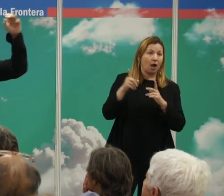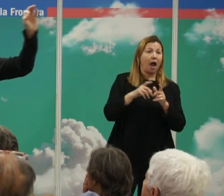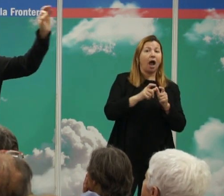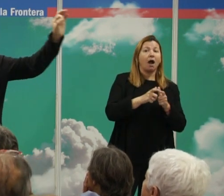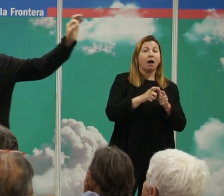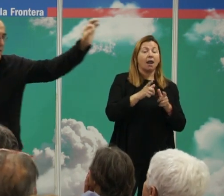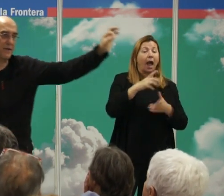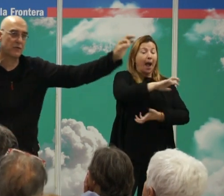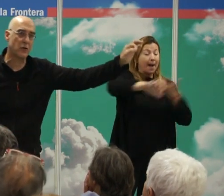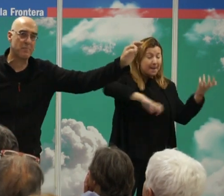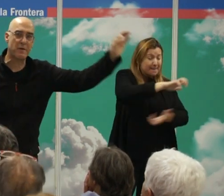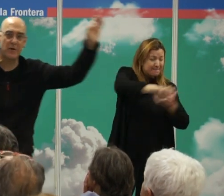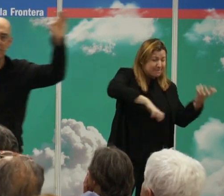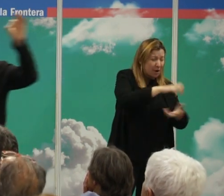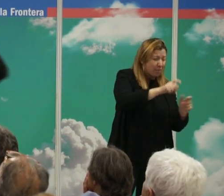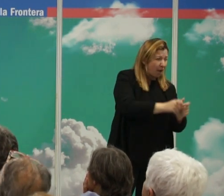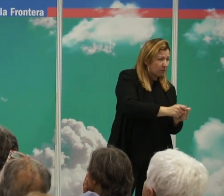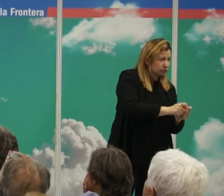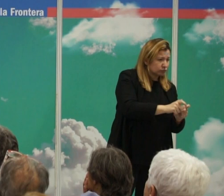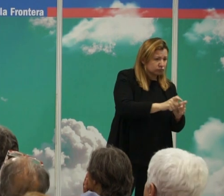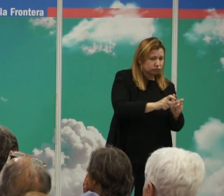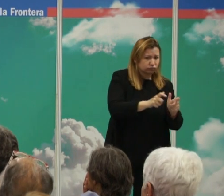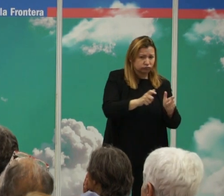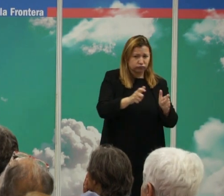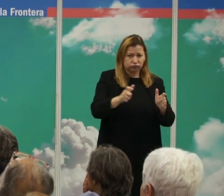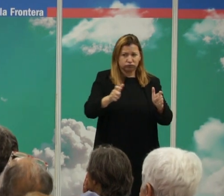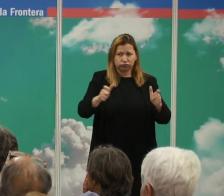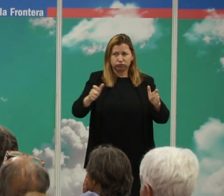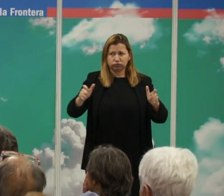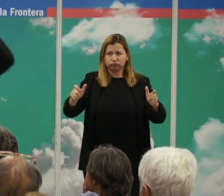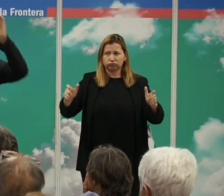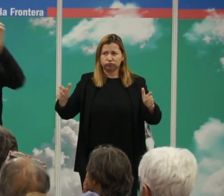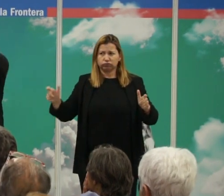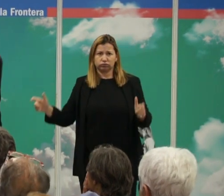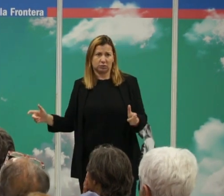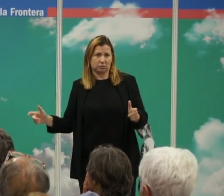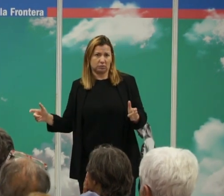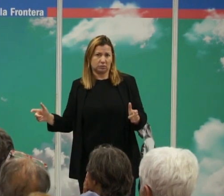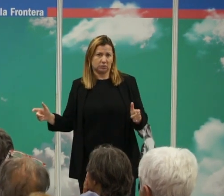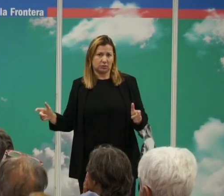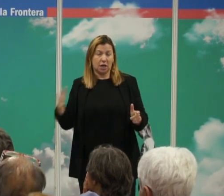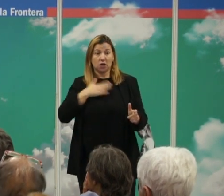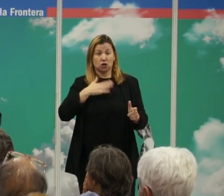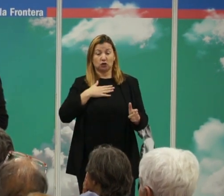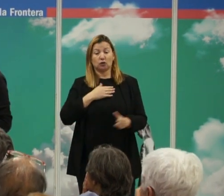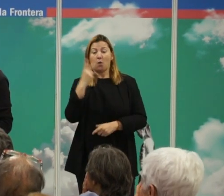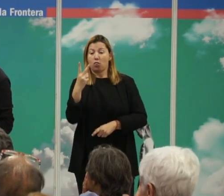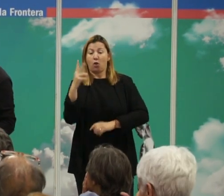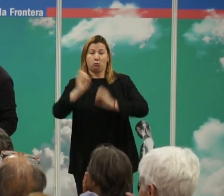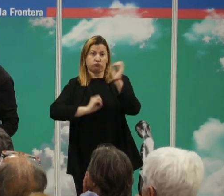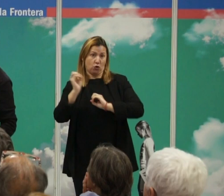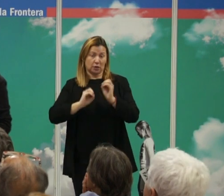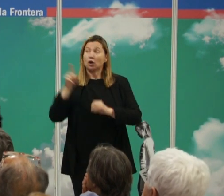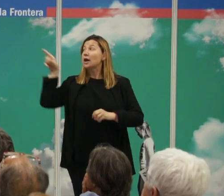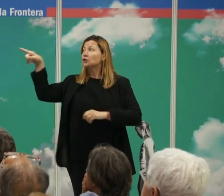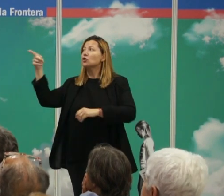aumentando desde el ancestro de los mamíferos hasta el linaje de los homínidos y nosotros estamos en el 2% vale eso es lo